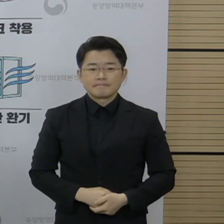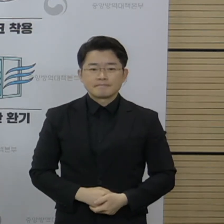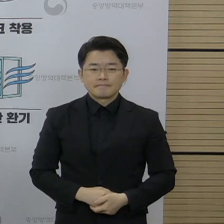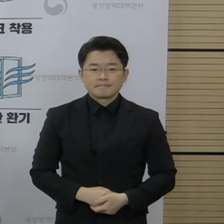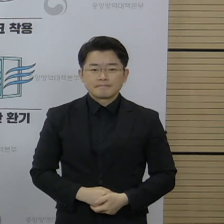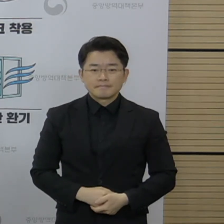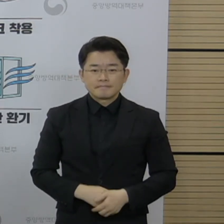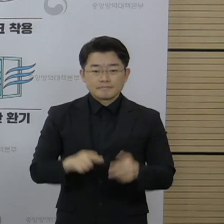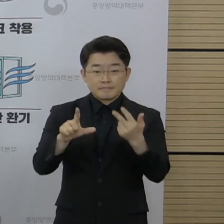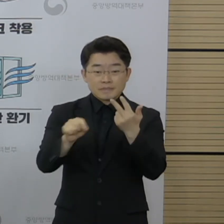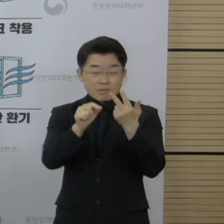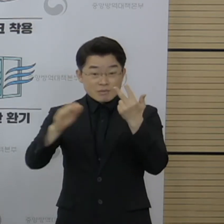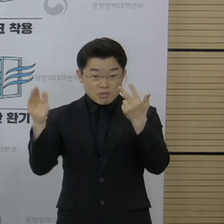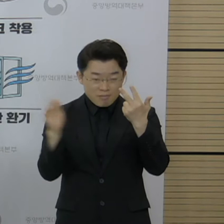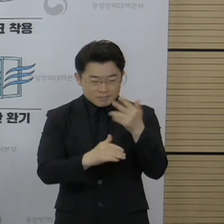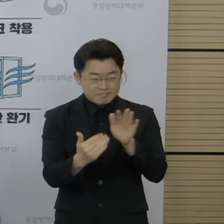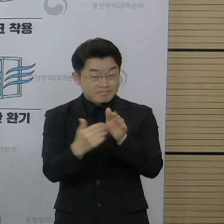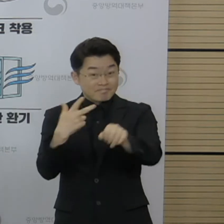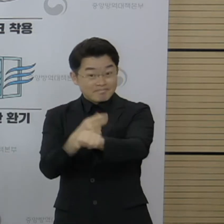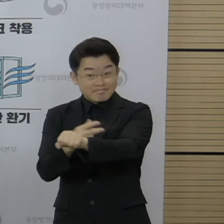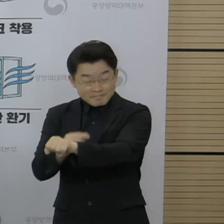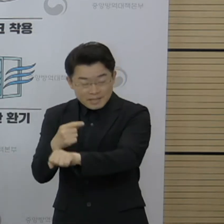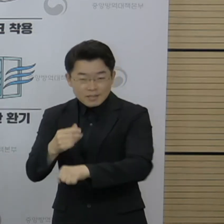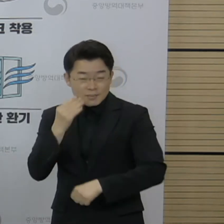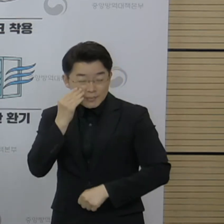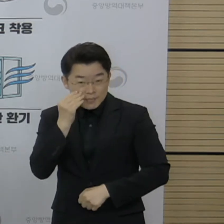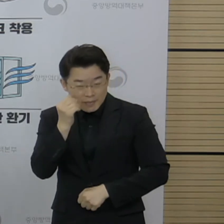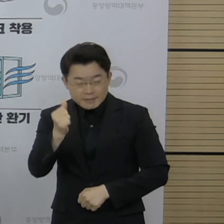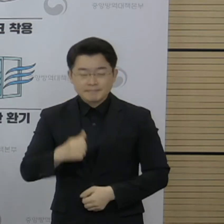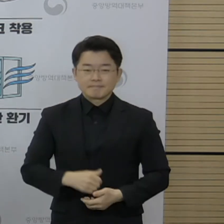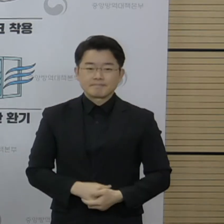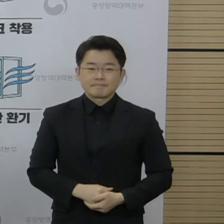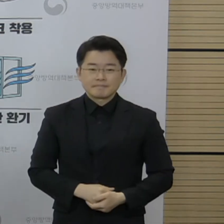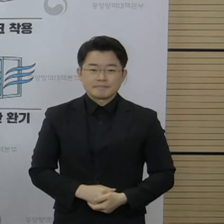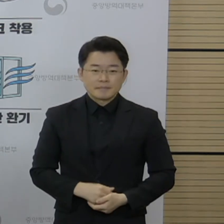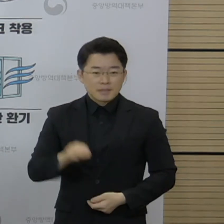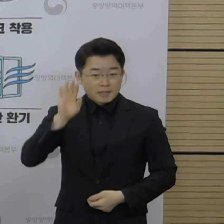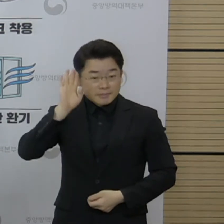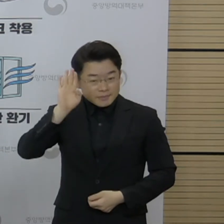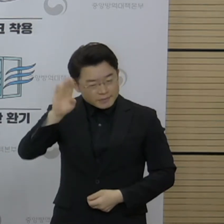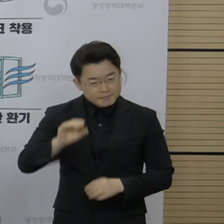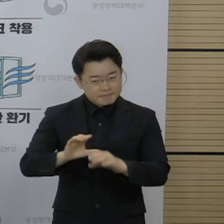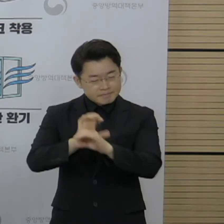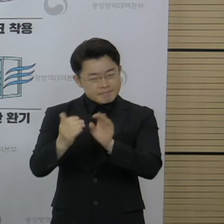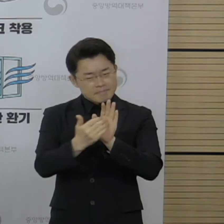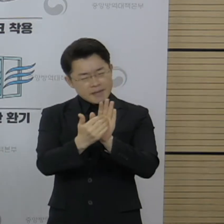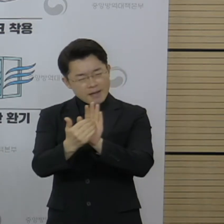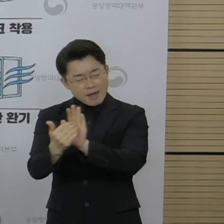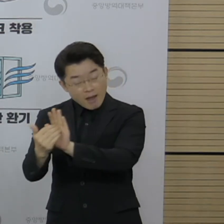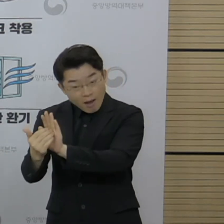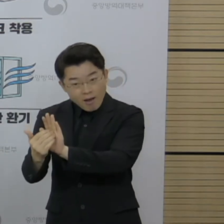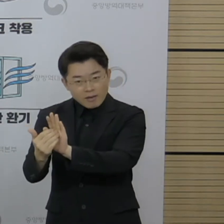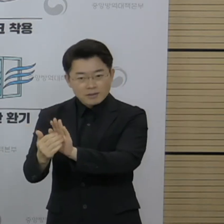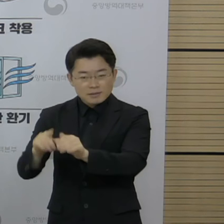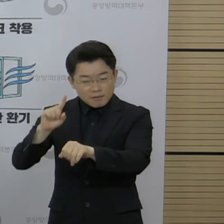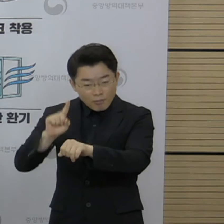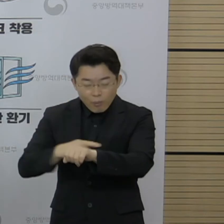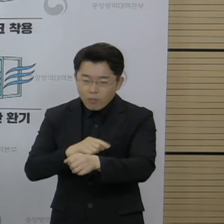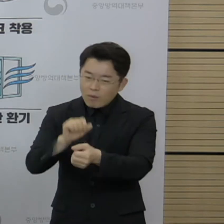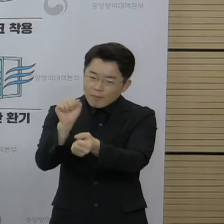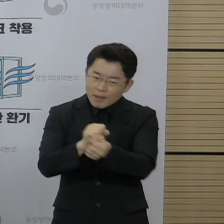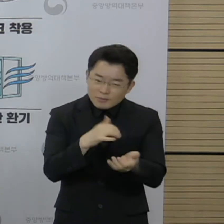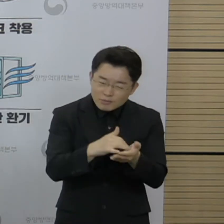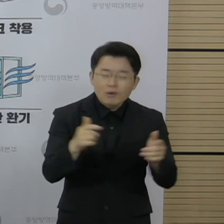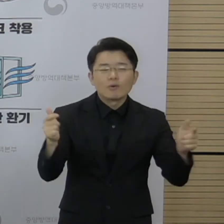하반기 백신 접종이 더욱 활발히 진행되고 일정한 면역 수준에 이르면 환자 수는 빠르게 감소할 수